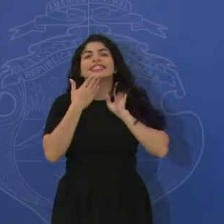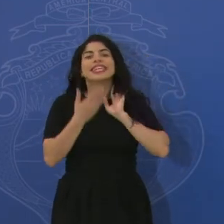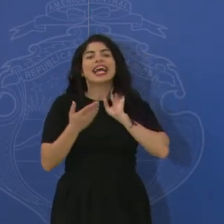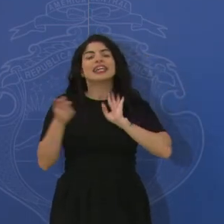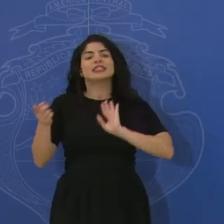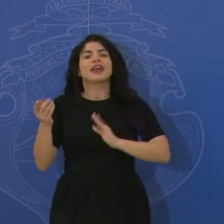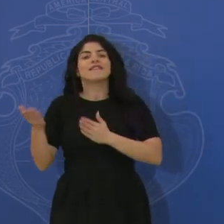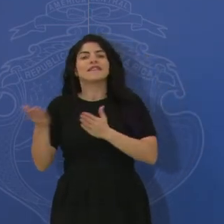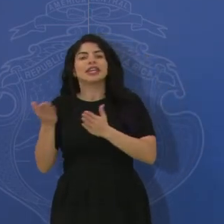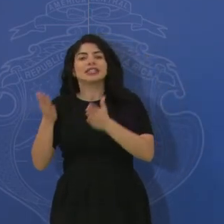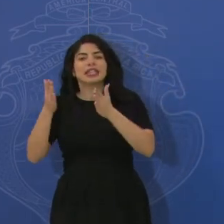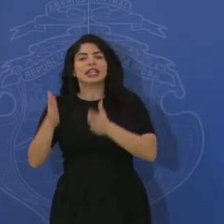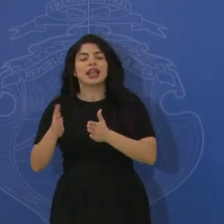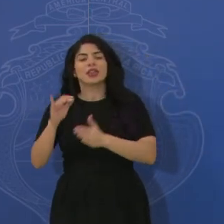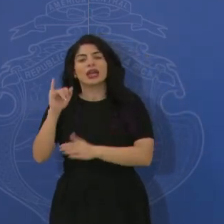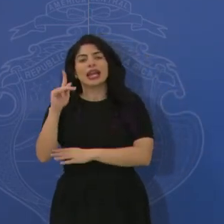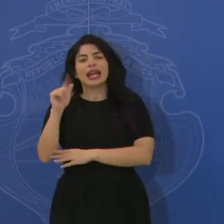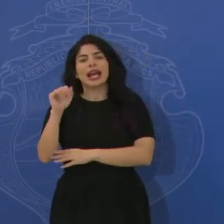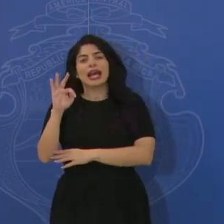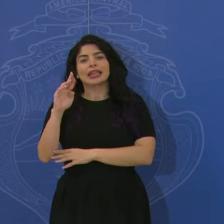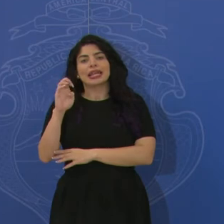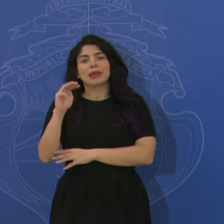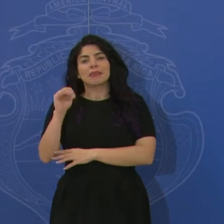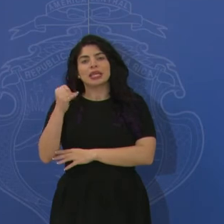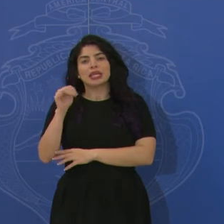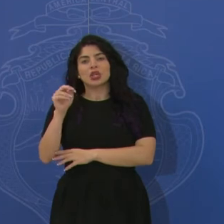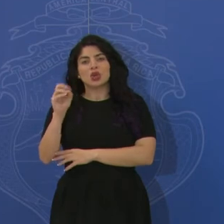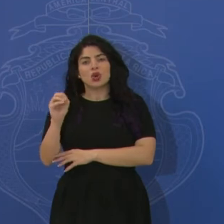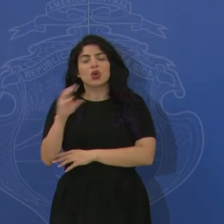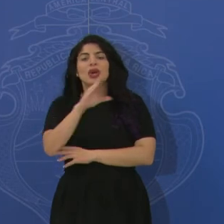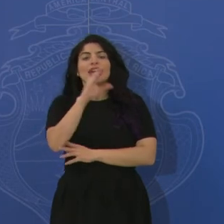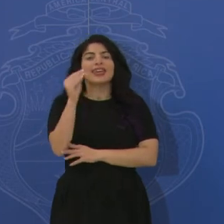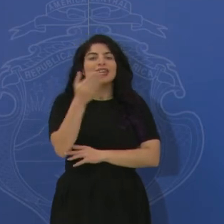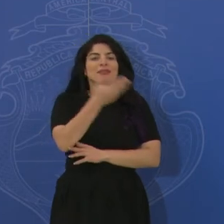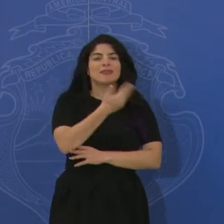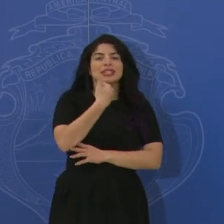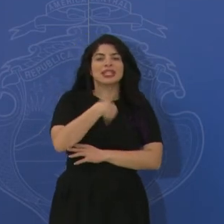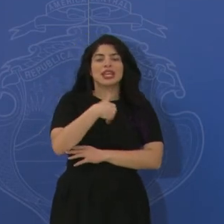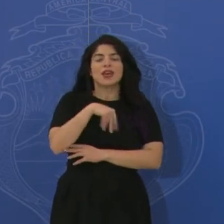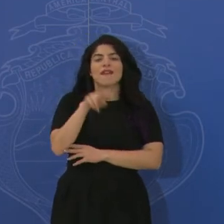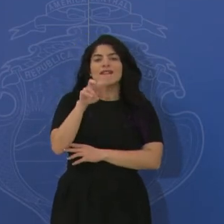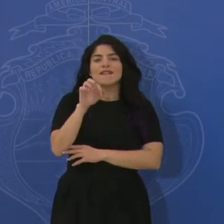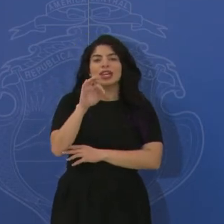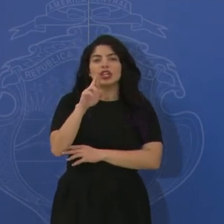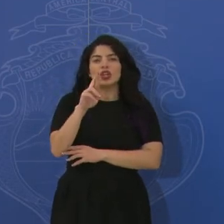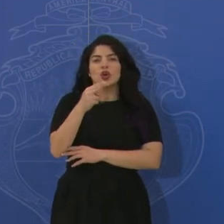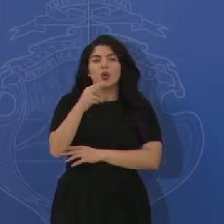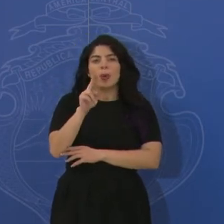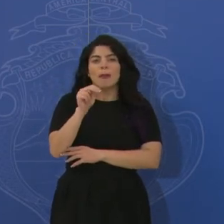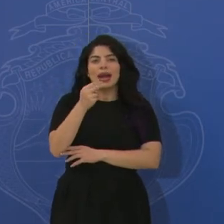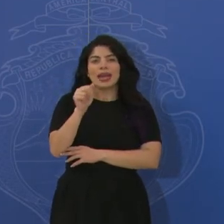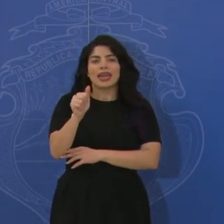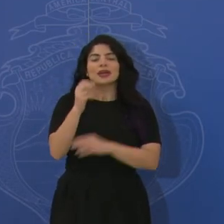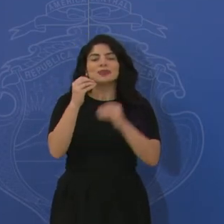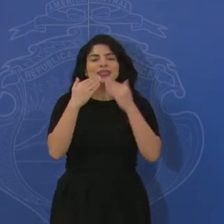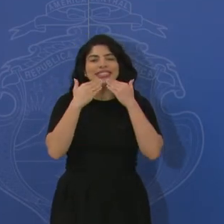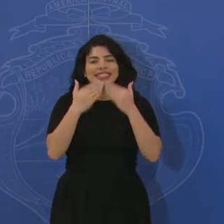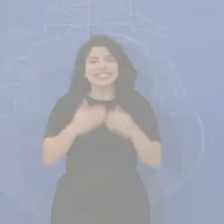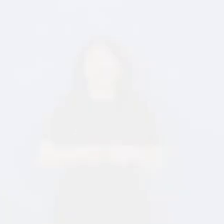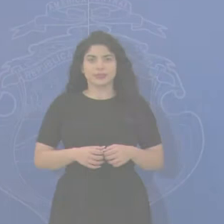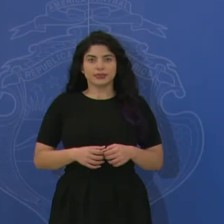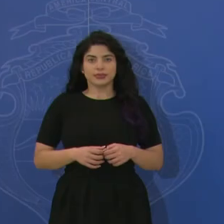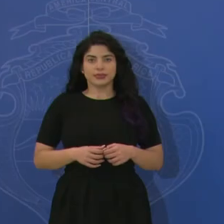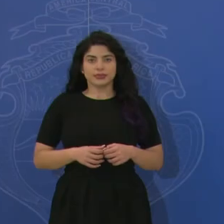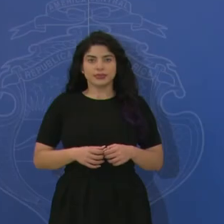facilitadora, la señora Ilka Treminio, y también al facilitador el señor Víctor Umaña. Muchas gracias. Gracias a todos. Buenas